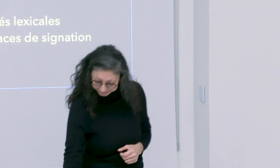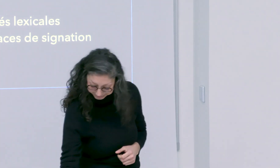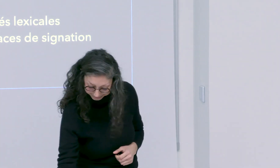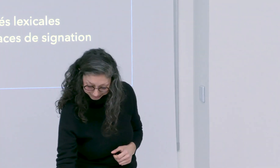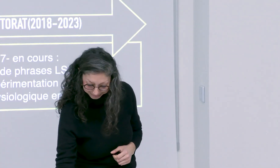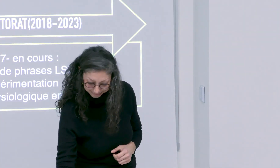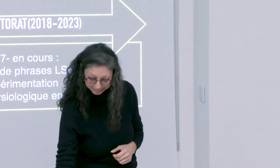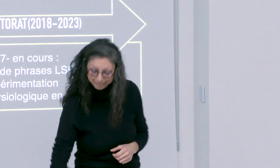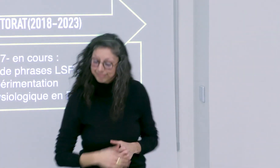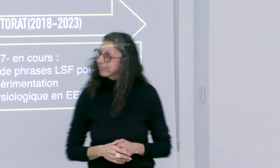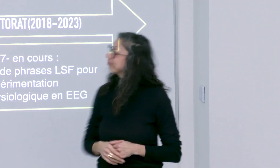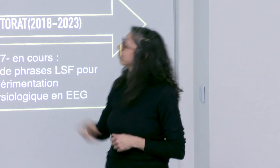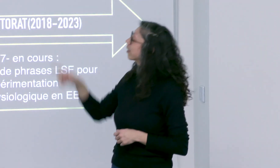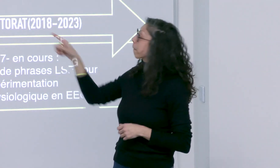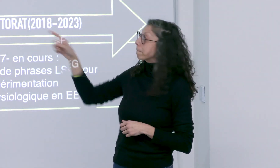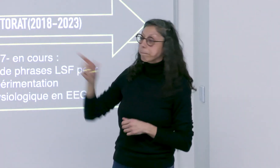Et terminer par une conclusion.